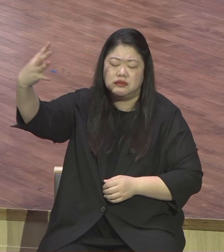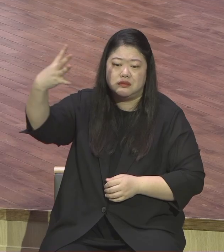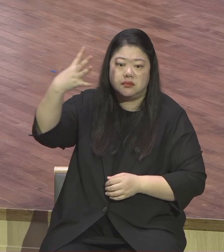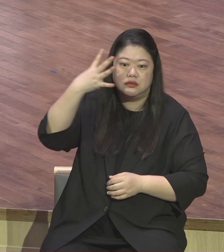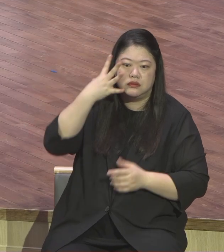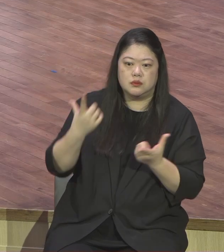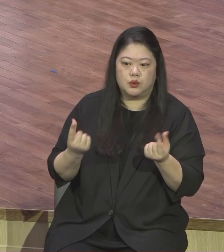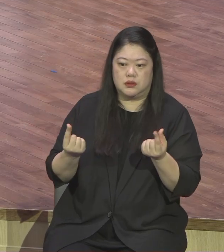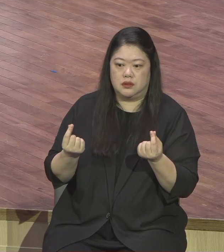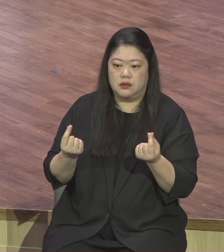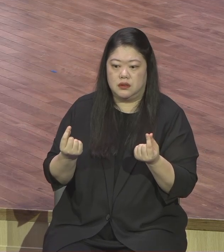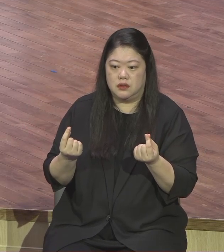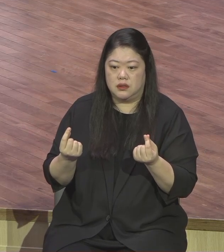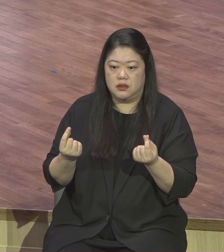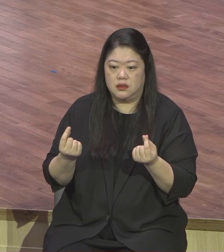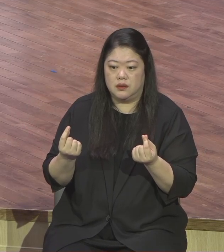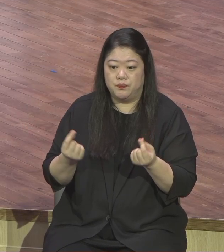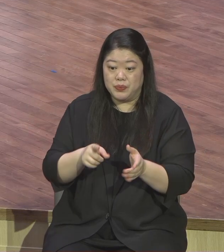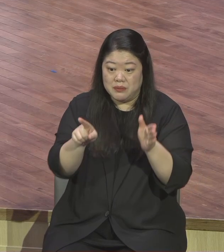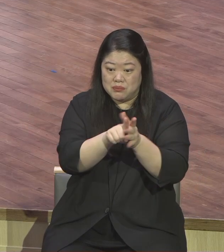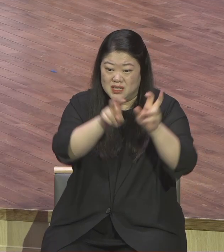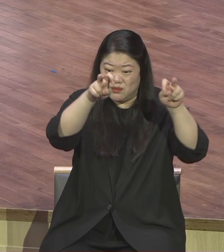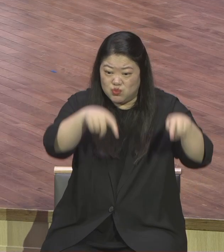찌들려있는 불신자하고 다르다고요 그러니까